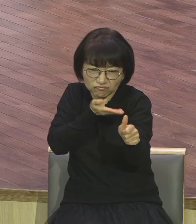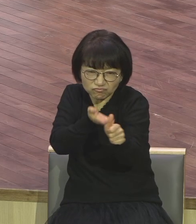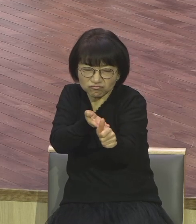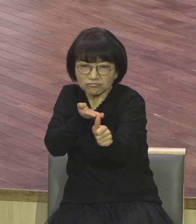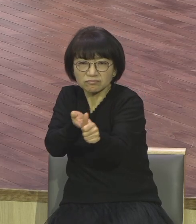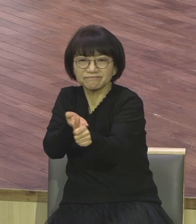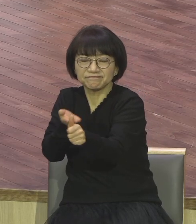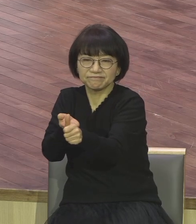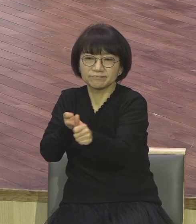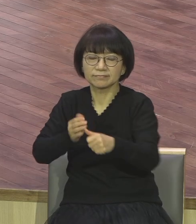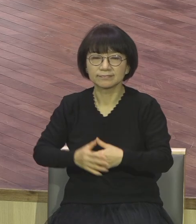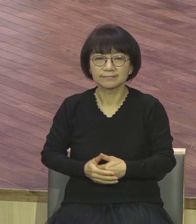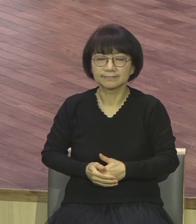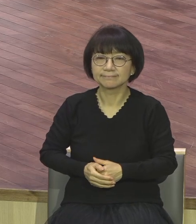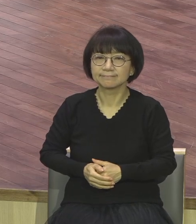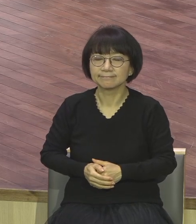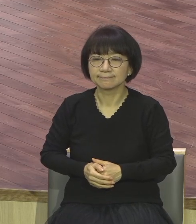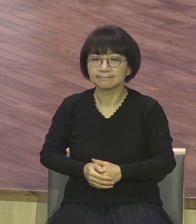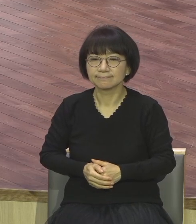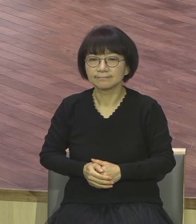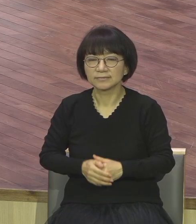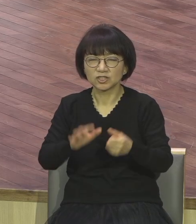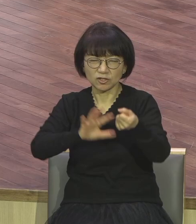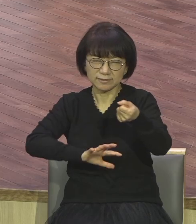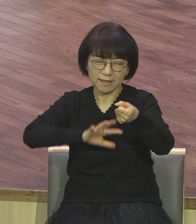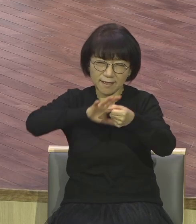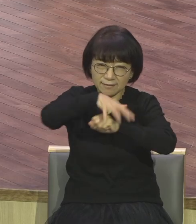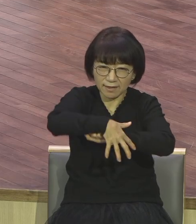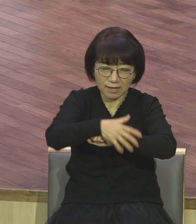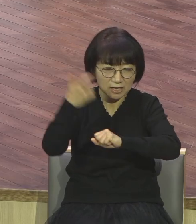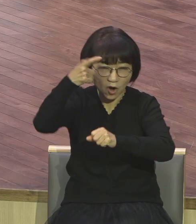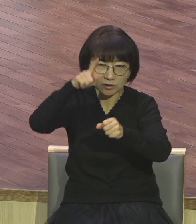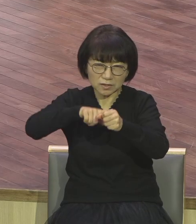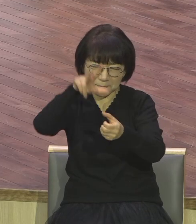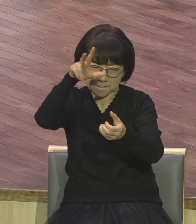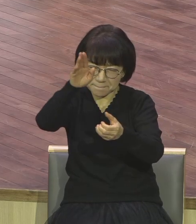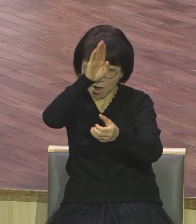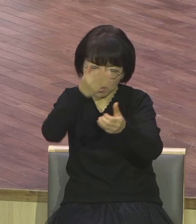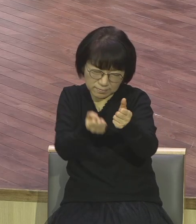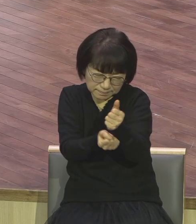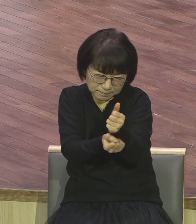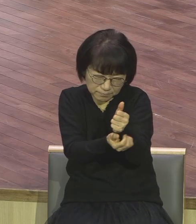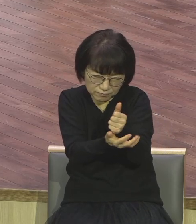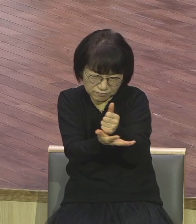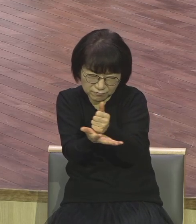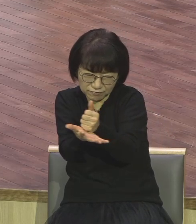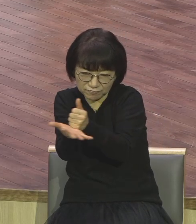세계화시키고 나가고 있어요 세계화 세계를 다녀보세요 다 당했습니다